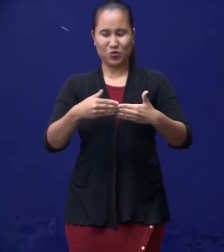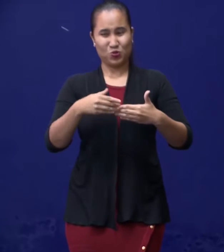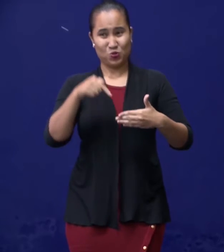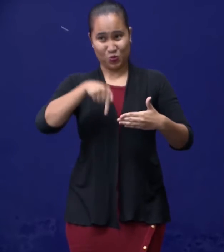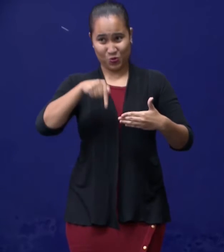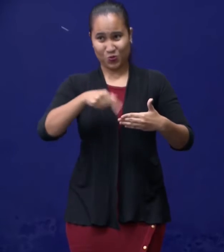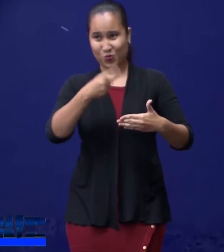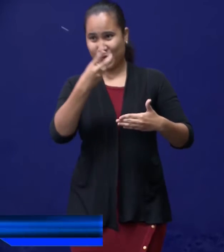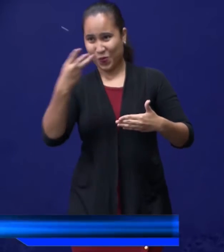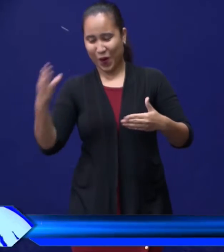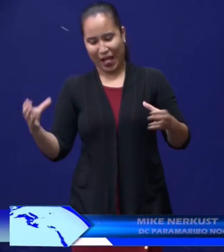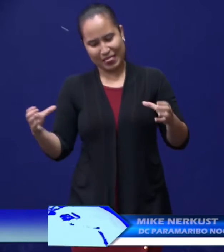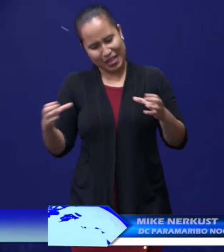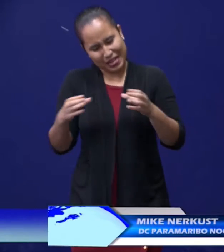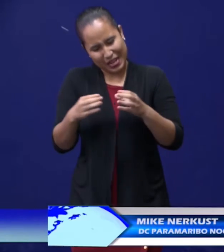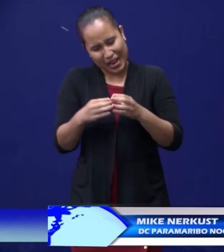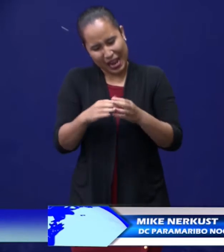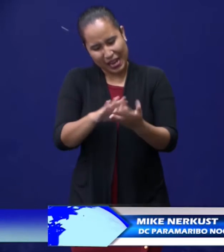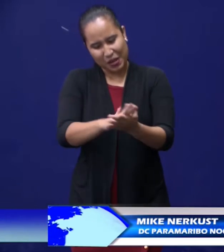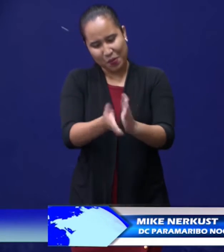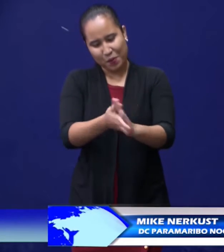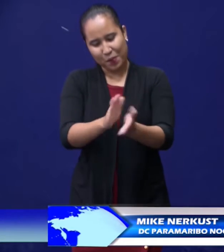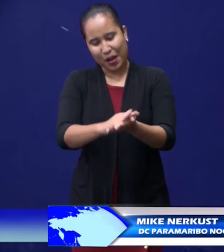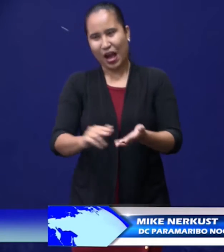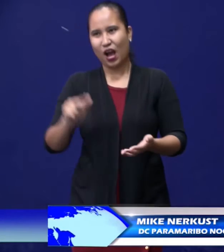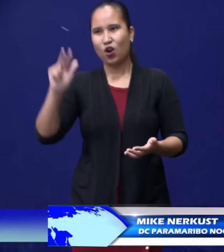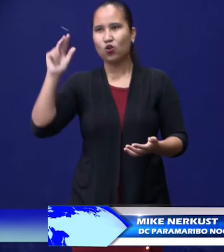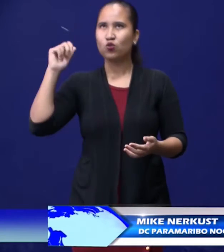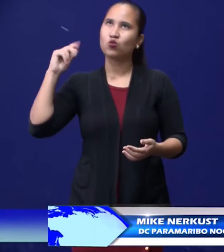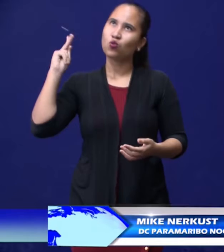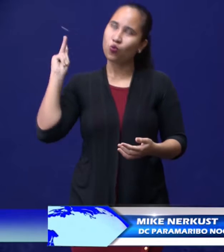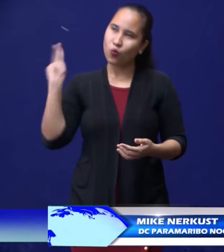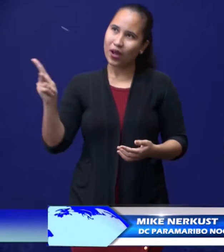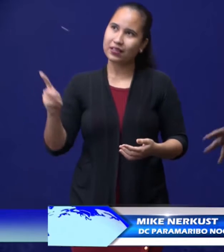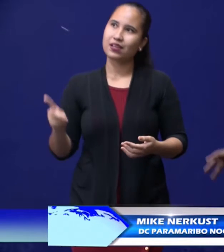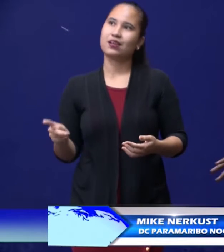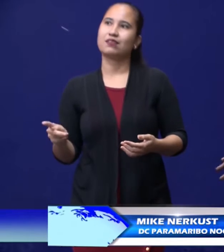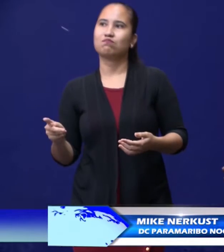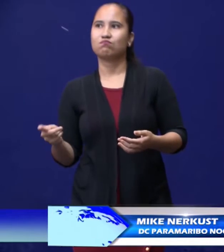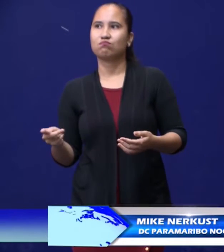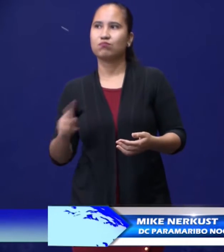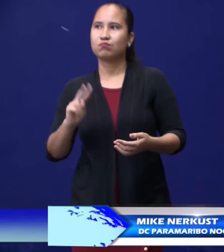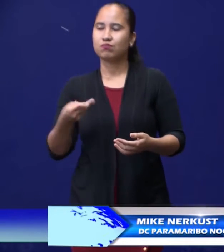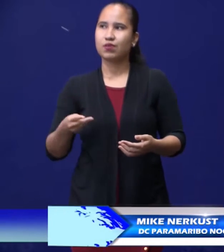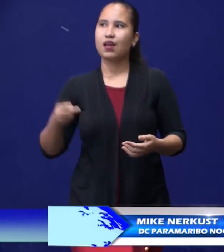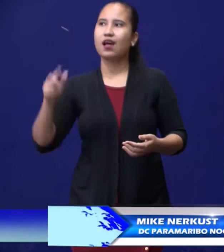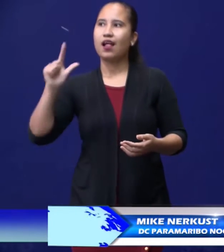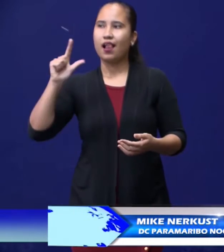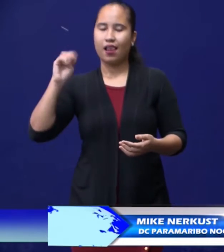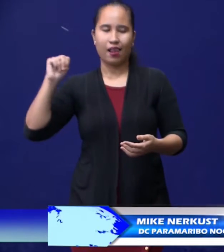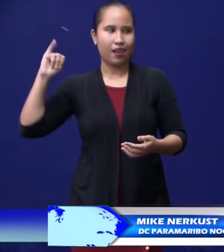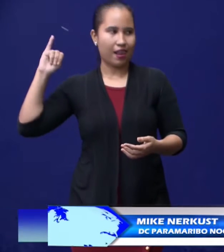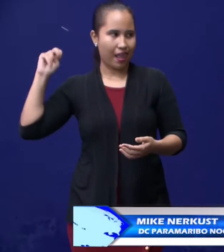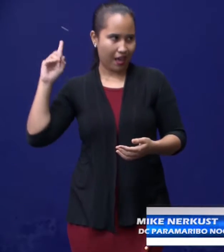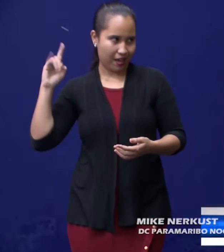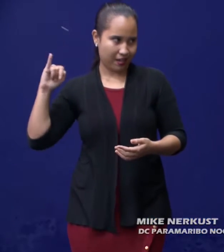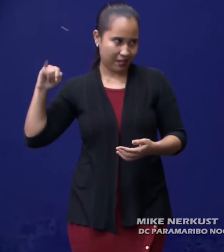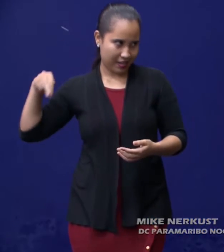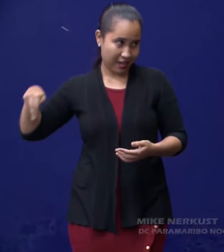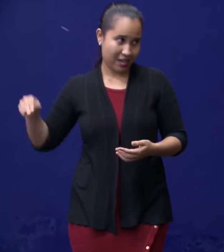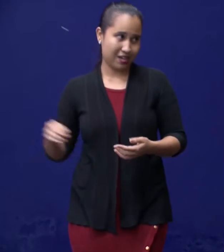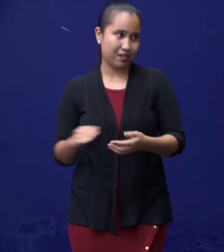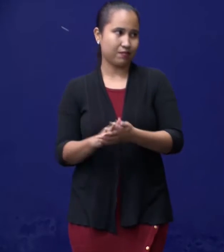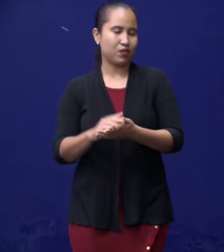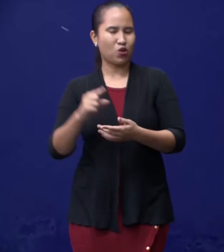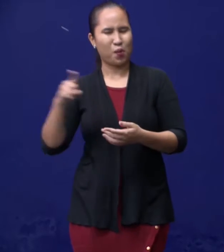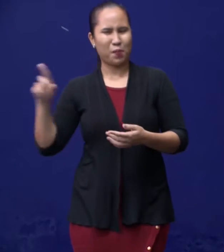markten zoals de Quartamark, Leiding, Idra Gandhiweg enzovoorts. En die kleine markten hebben we gevraagd